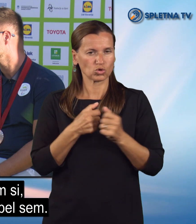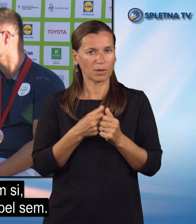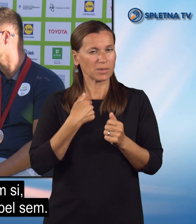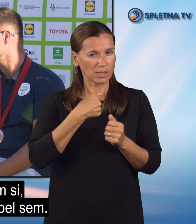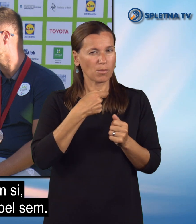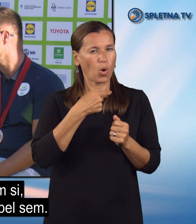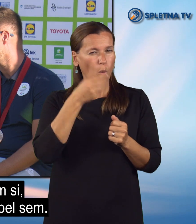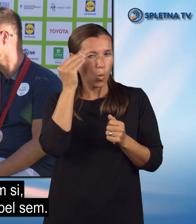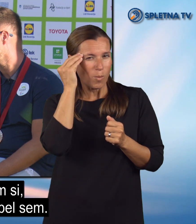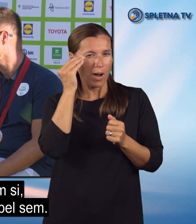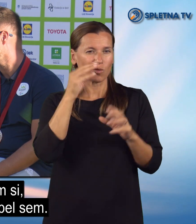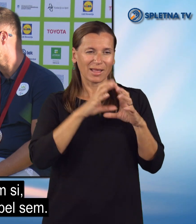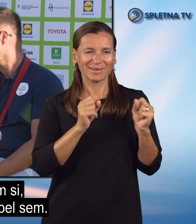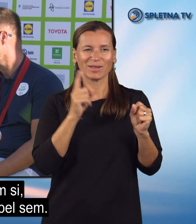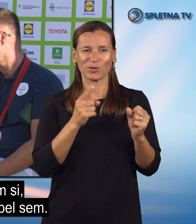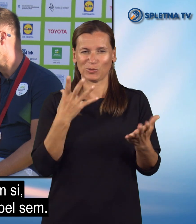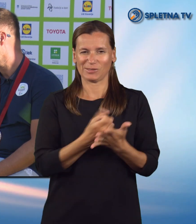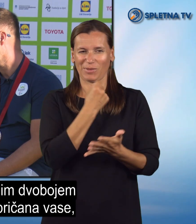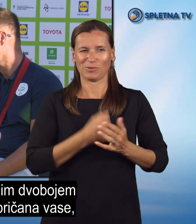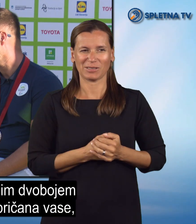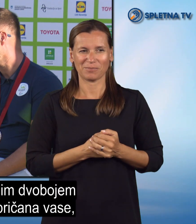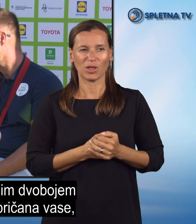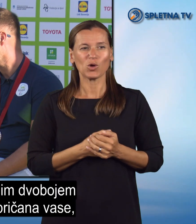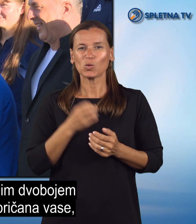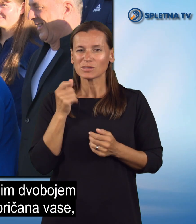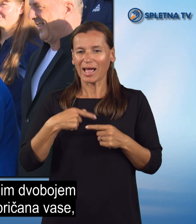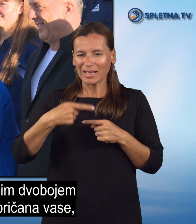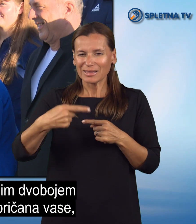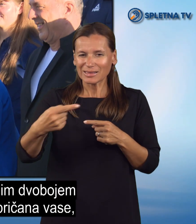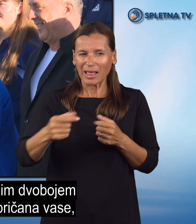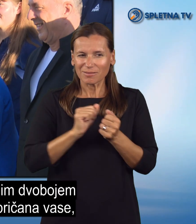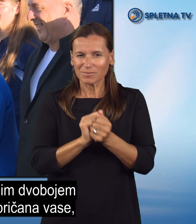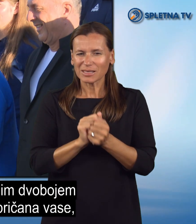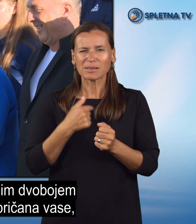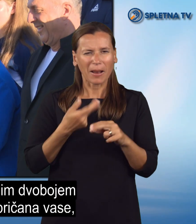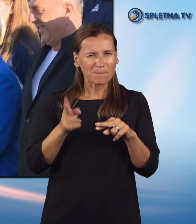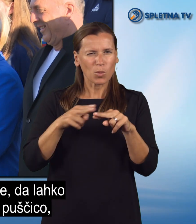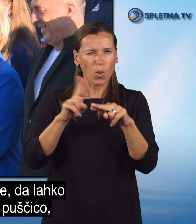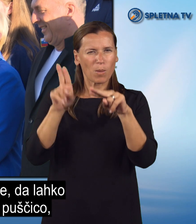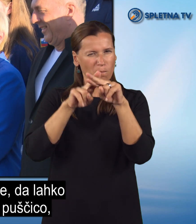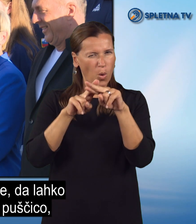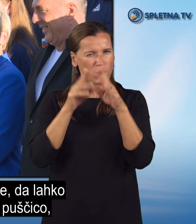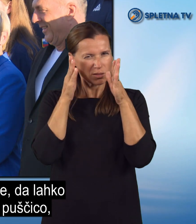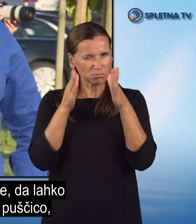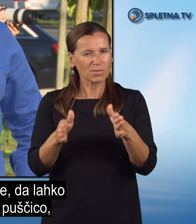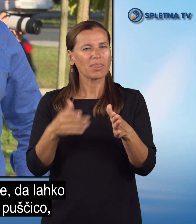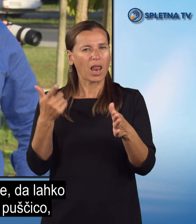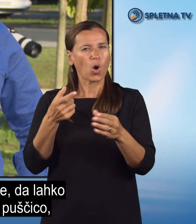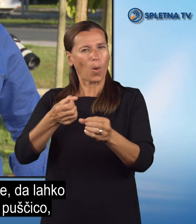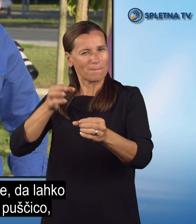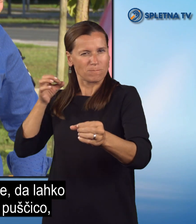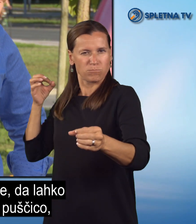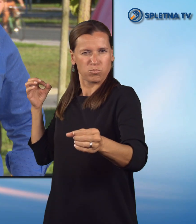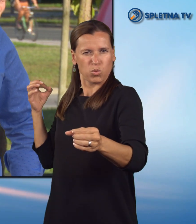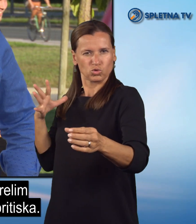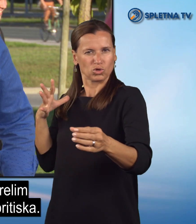sem si, naredil sem in uspel sem. Z vsake medaljne in dvobojem sem bila bolj prepričana vase v svoje sreljanje, da lahko ustralim tako puščico,